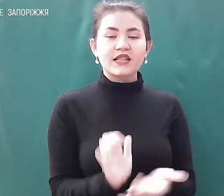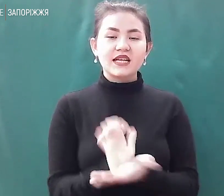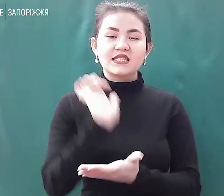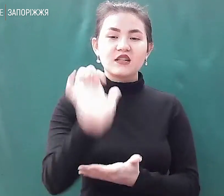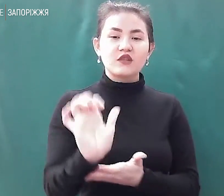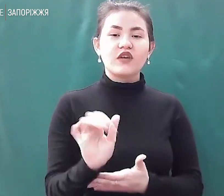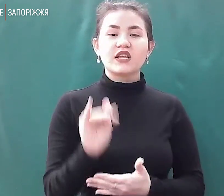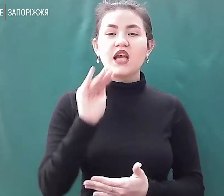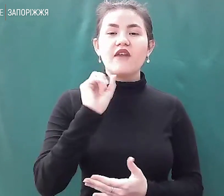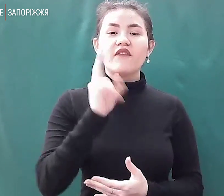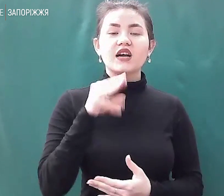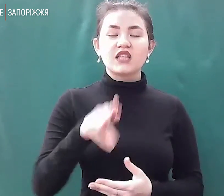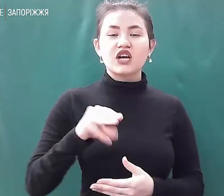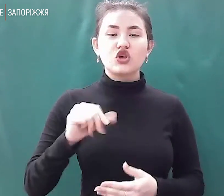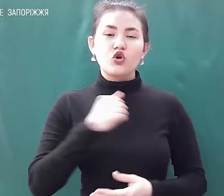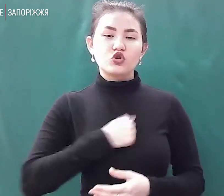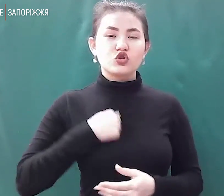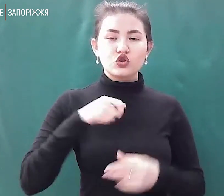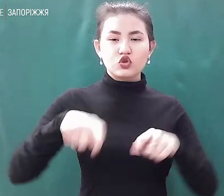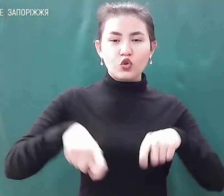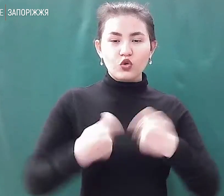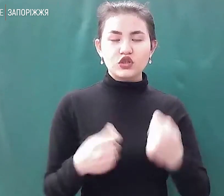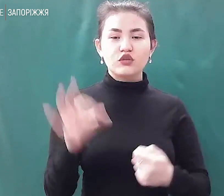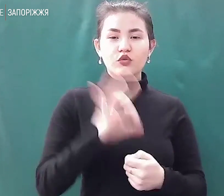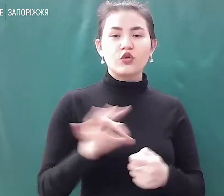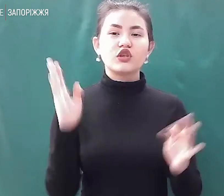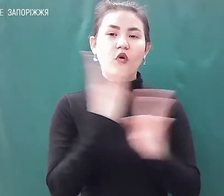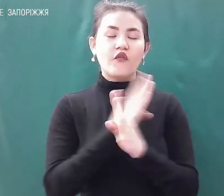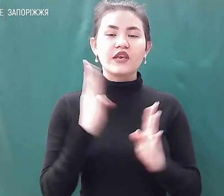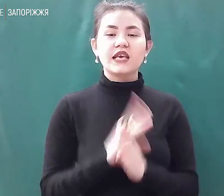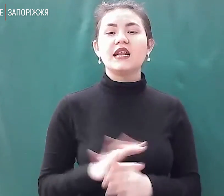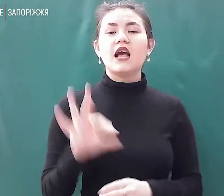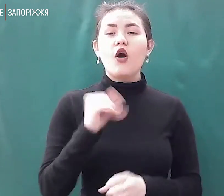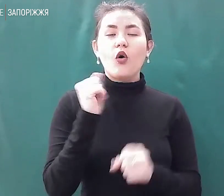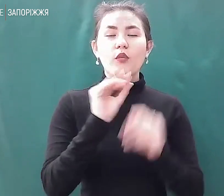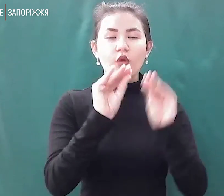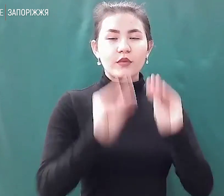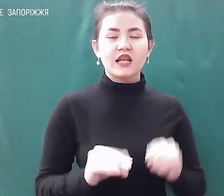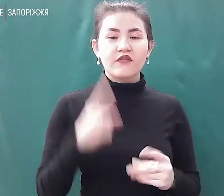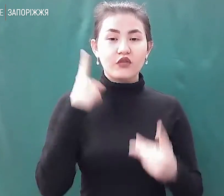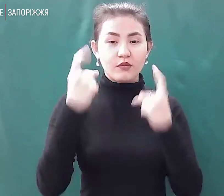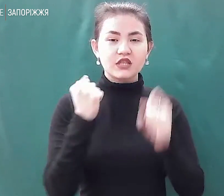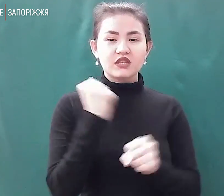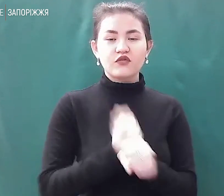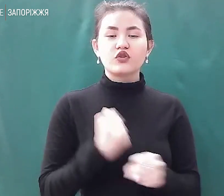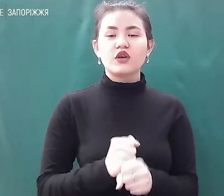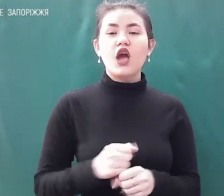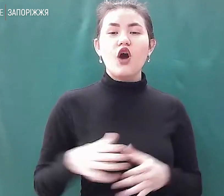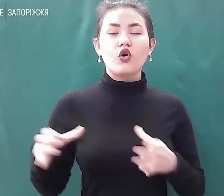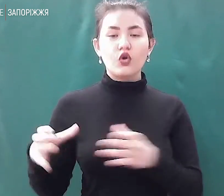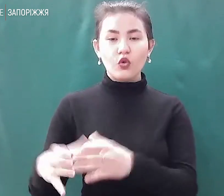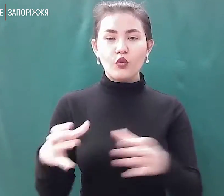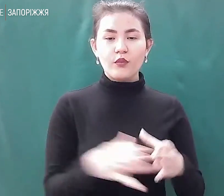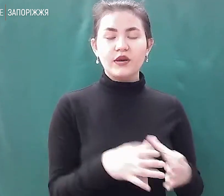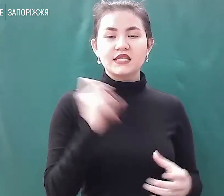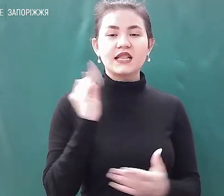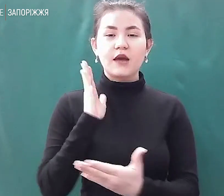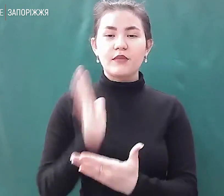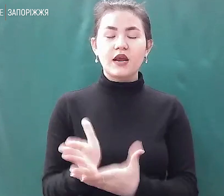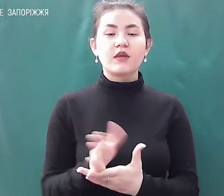злочини проти довкілля. Для обробки інформації створюються експертні групи за напрямками вода, повітря,